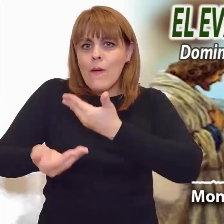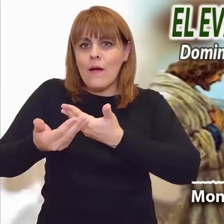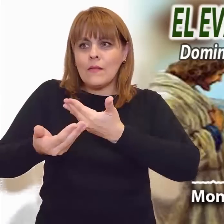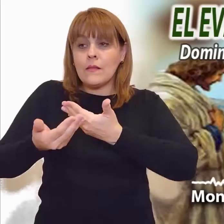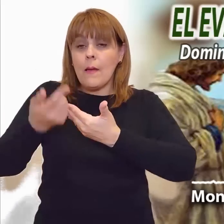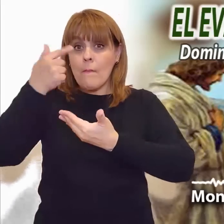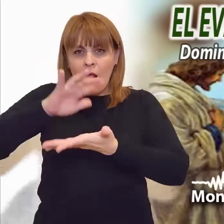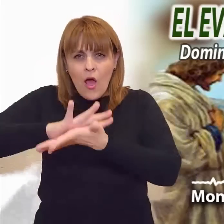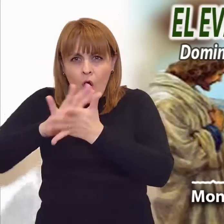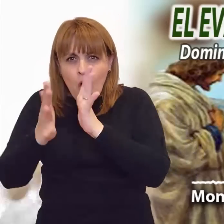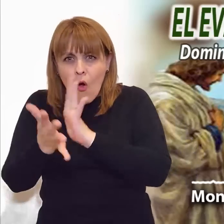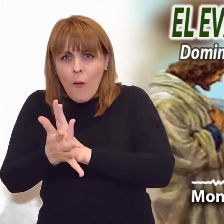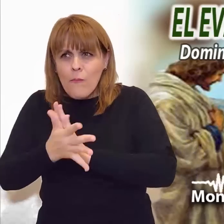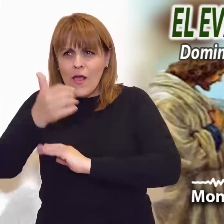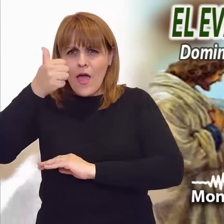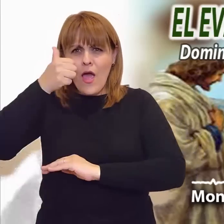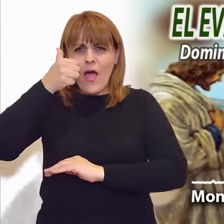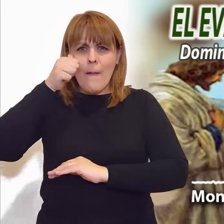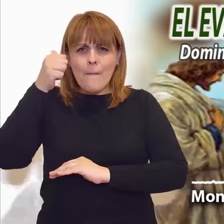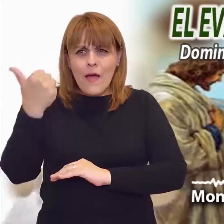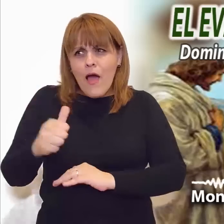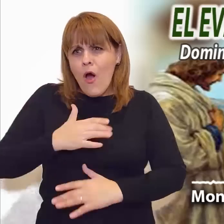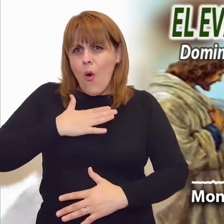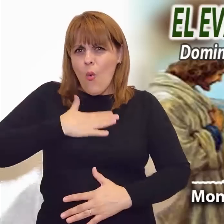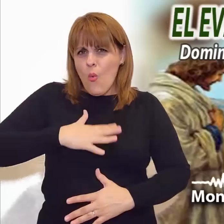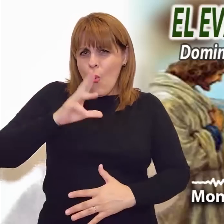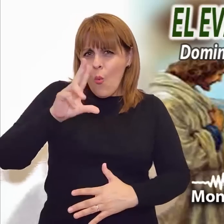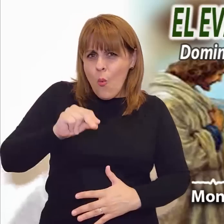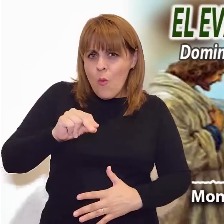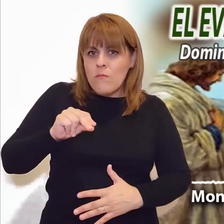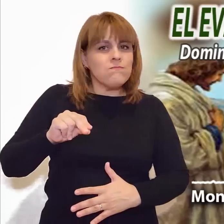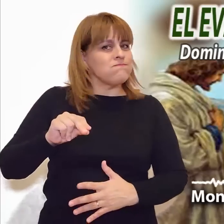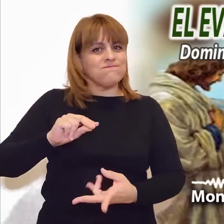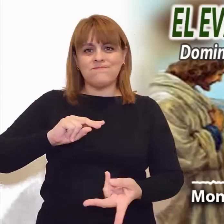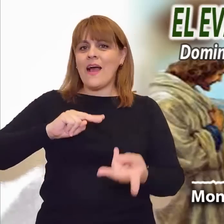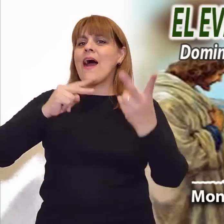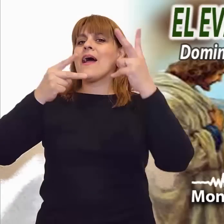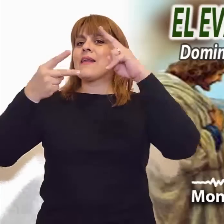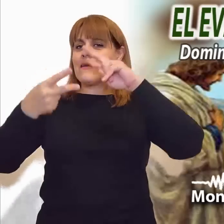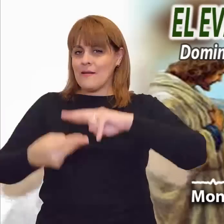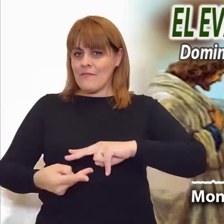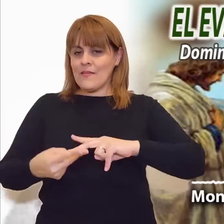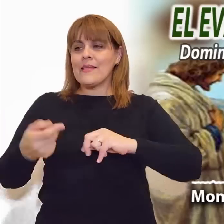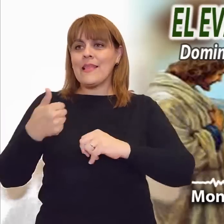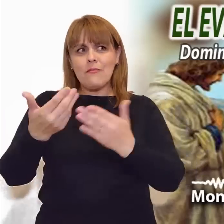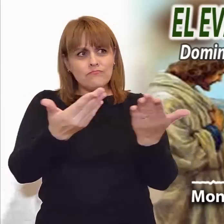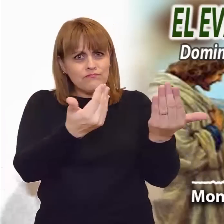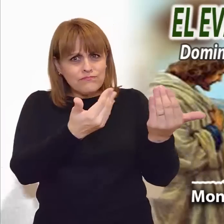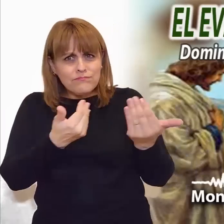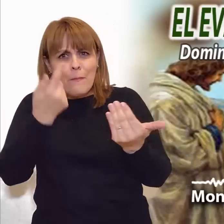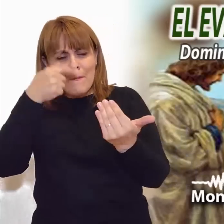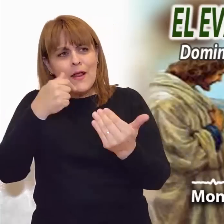con ellos y con sus amigos. La acogida a pecadores, enfermos y